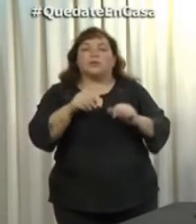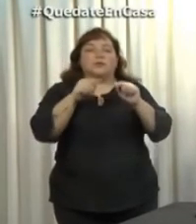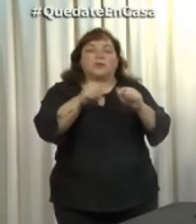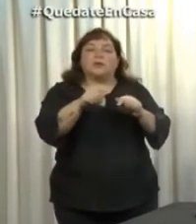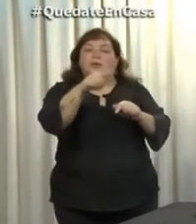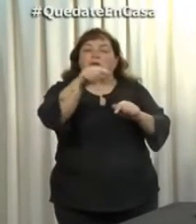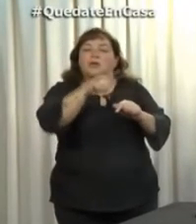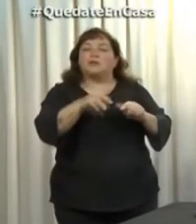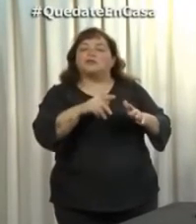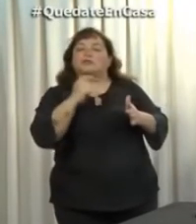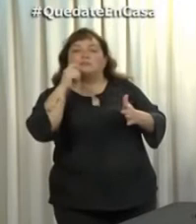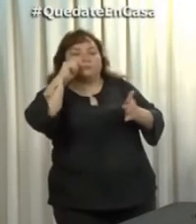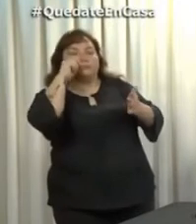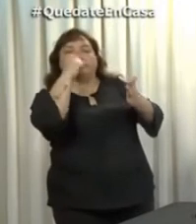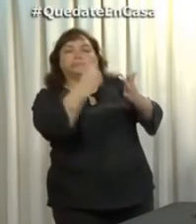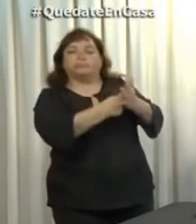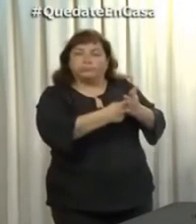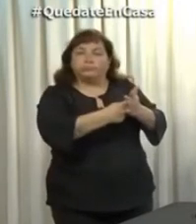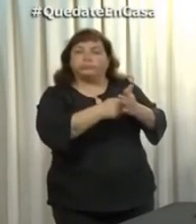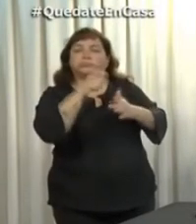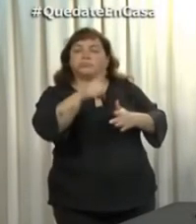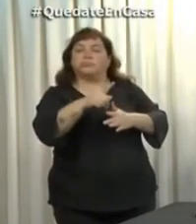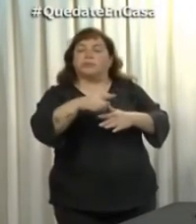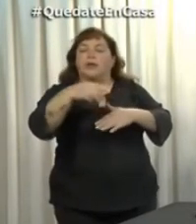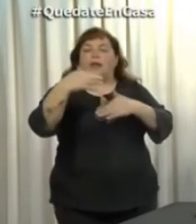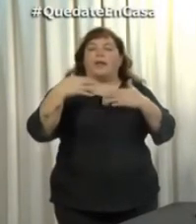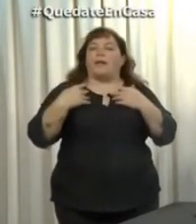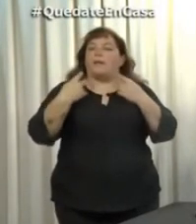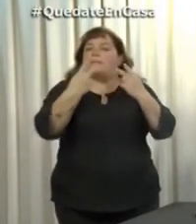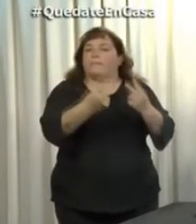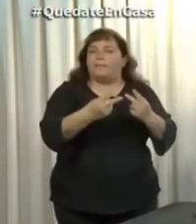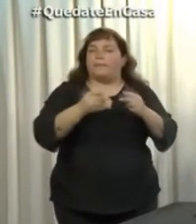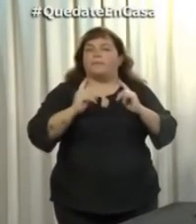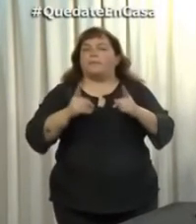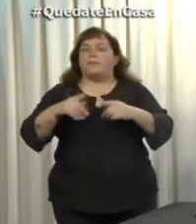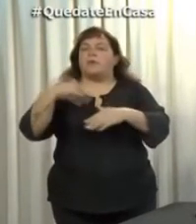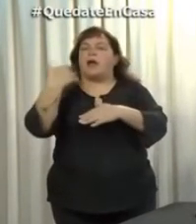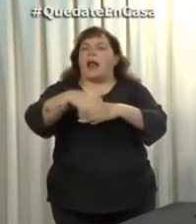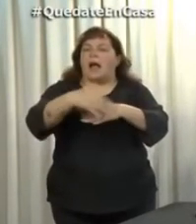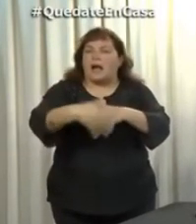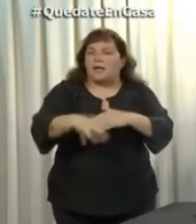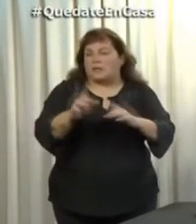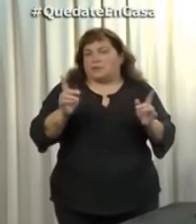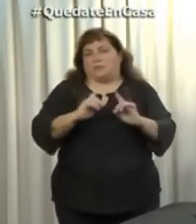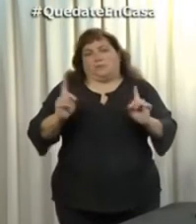son demoradas por no cumplir los protocolos que están establecidos.